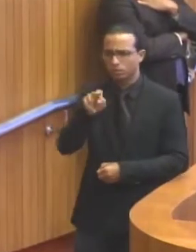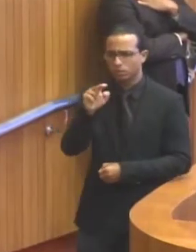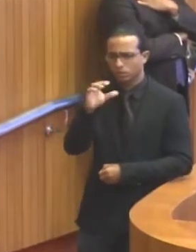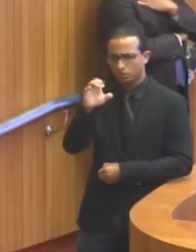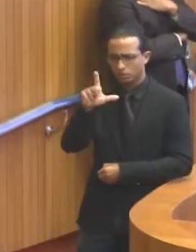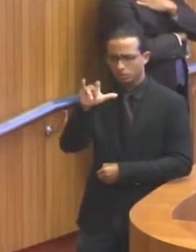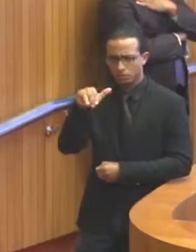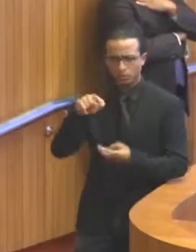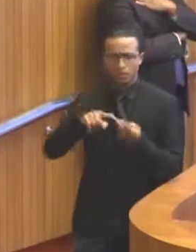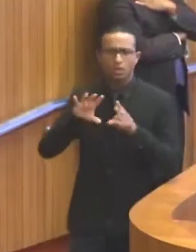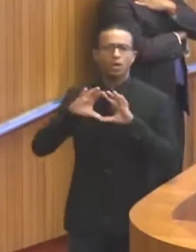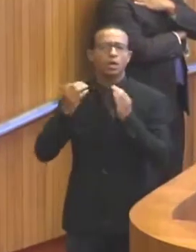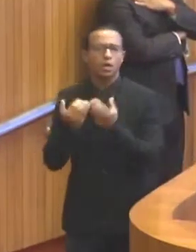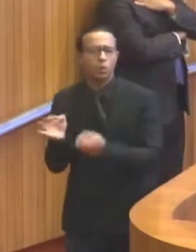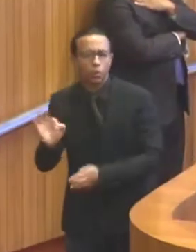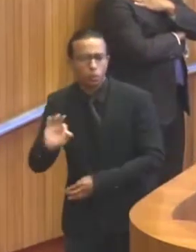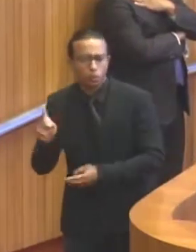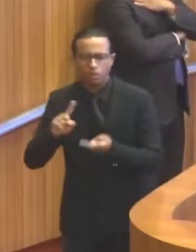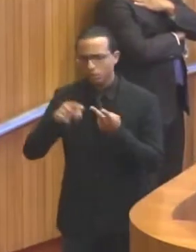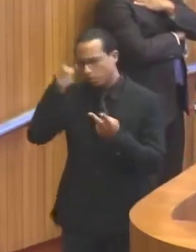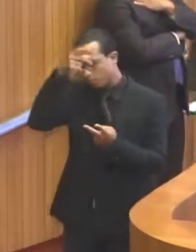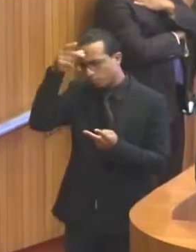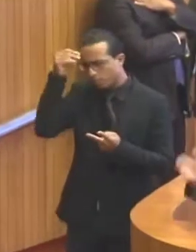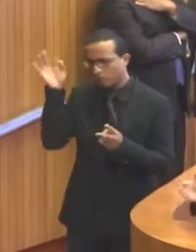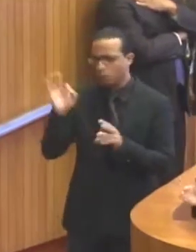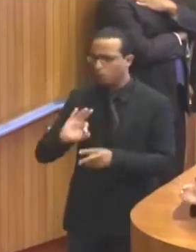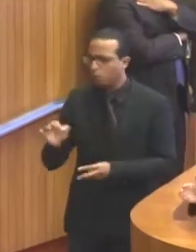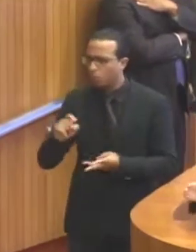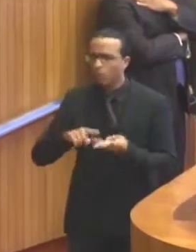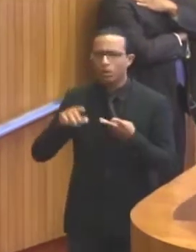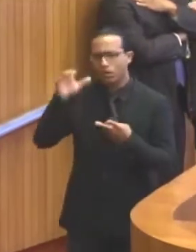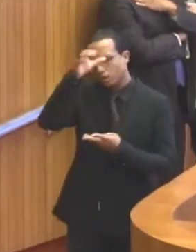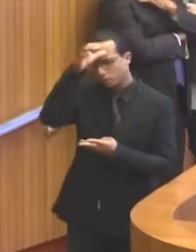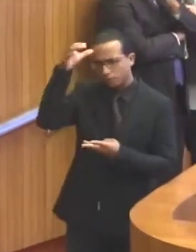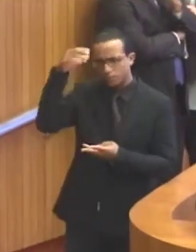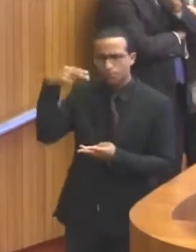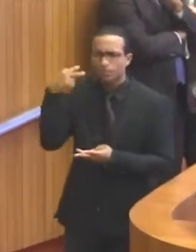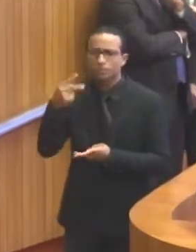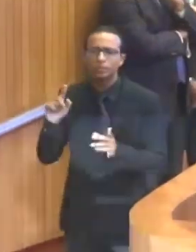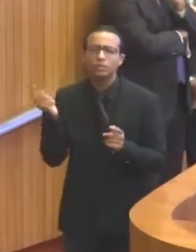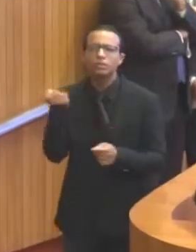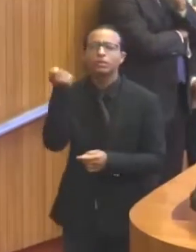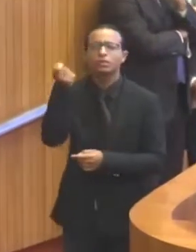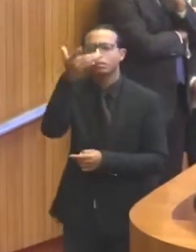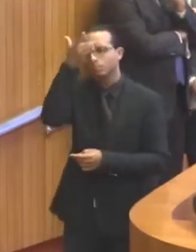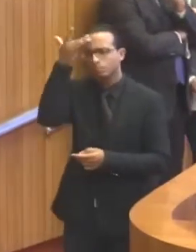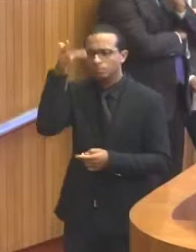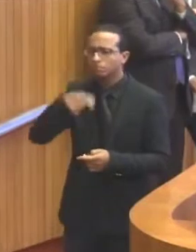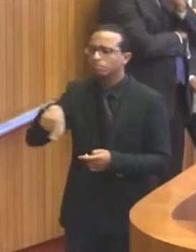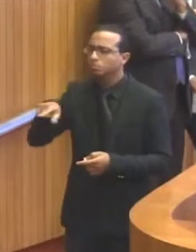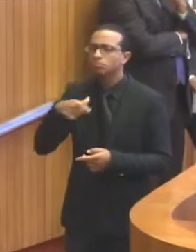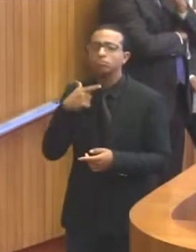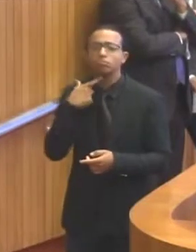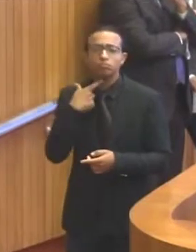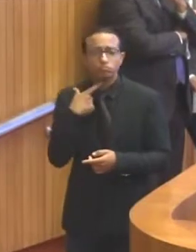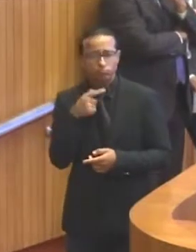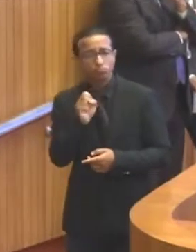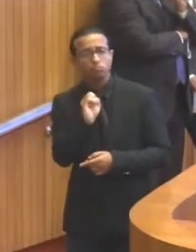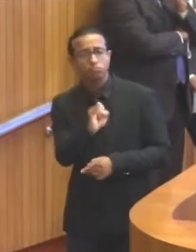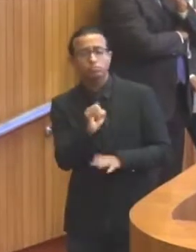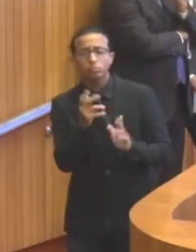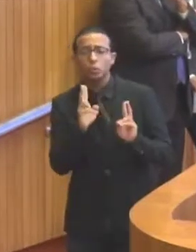Nem a comunidade, nem os prefeitos, nem as câmaras de vereadores, ninguém. Não há nenhuma manifestação